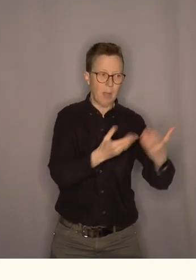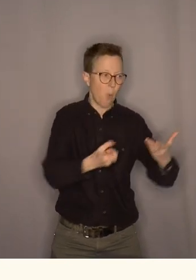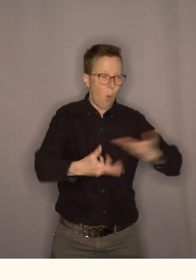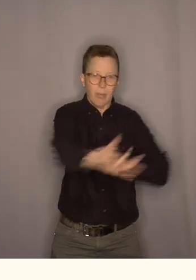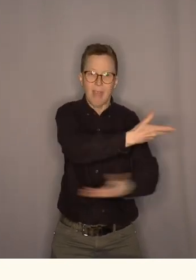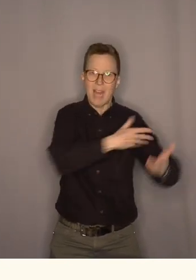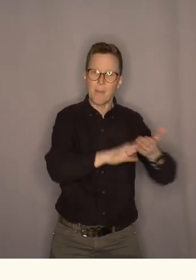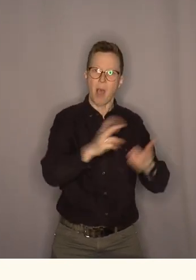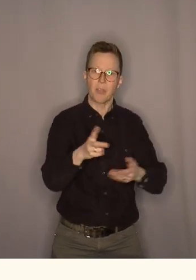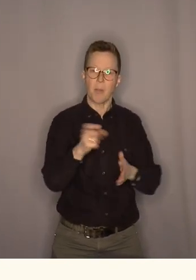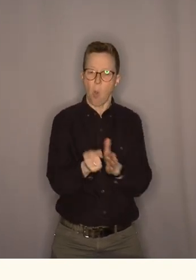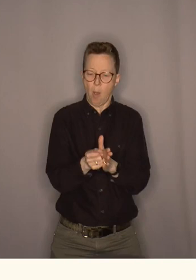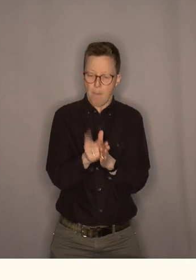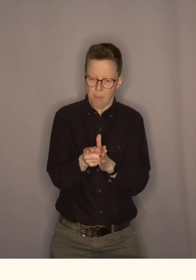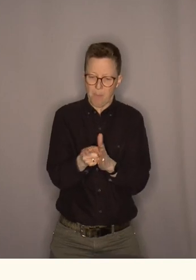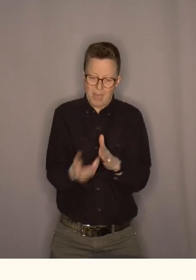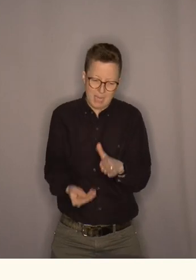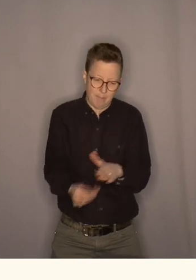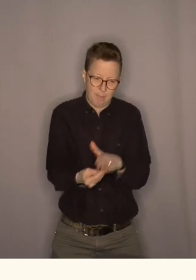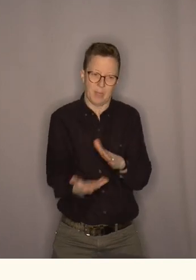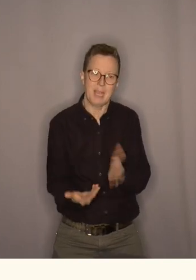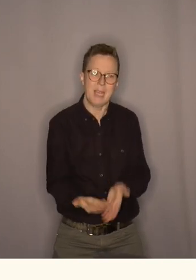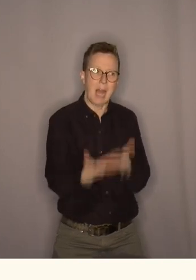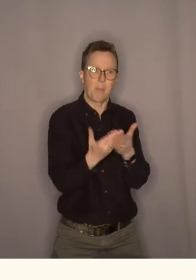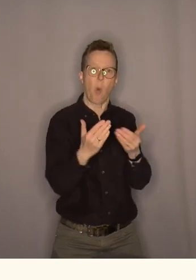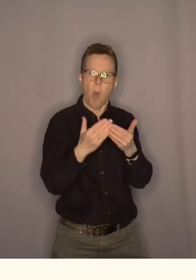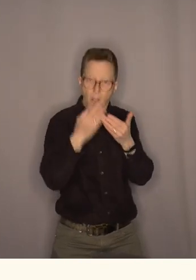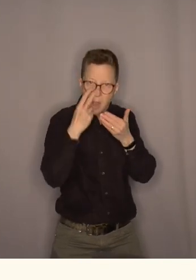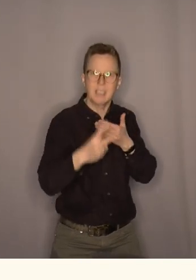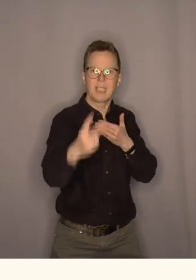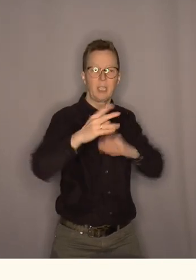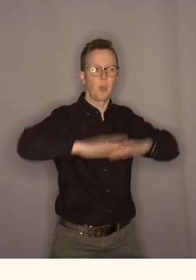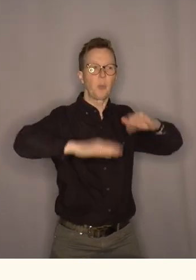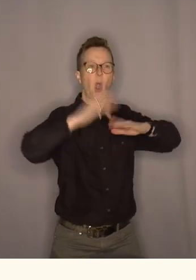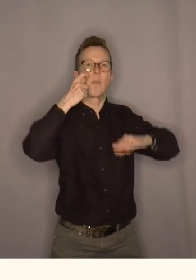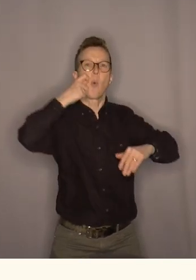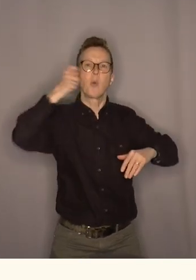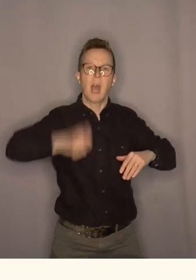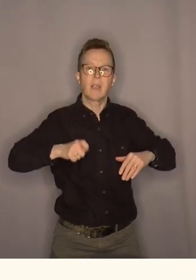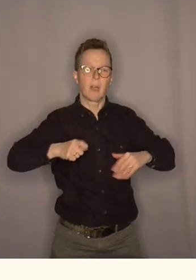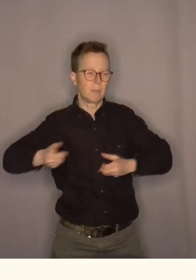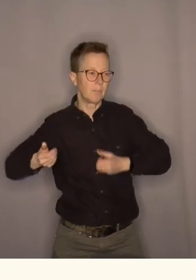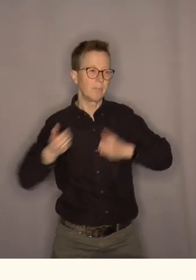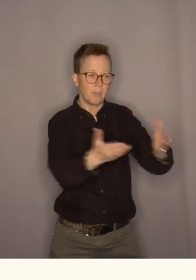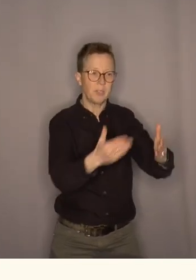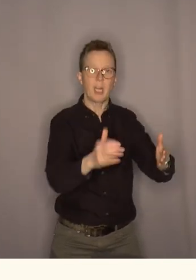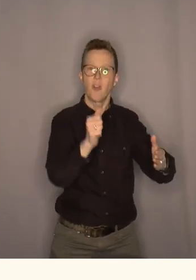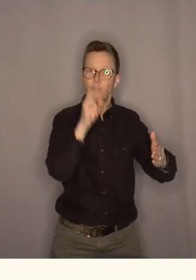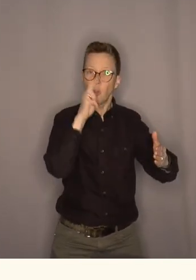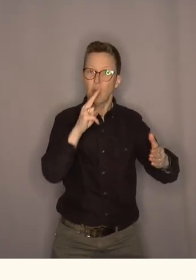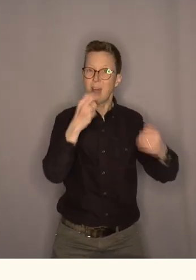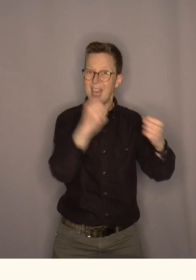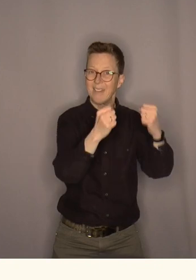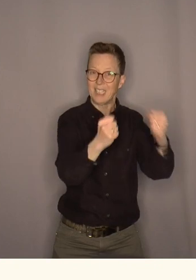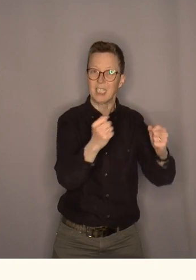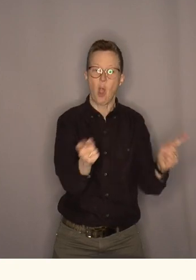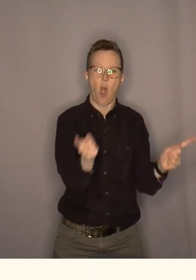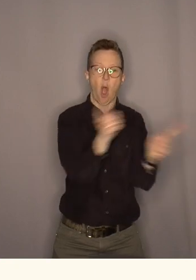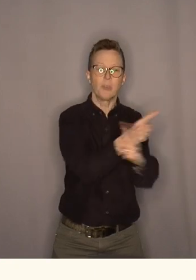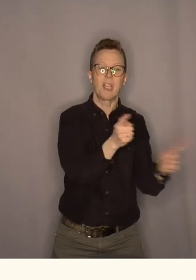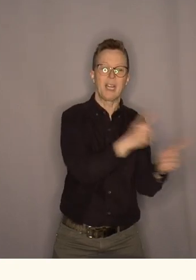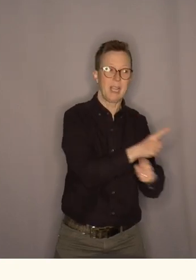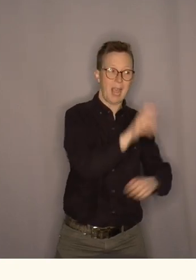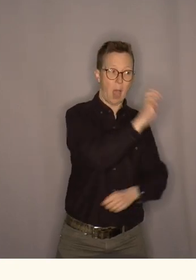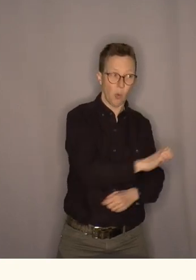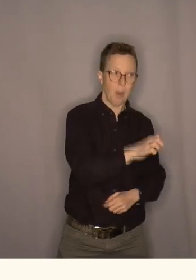den bør gå til umiddelbar hjelp og til langsiktig oppbygging av Ukraina. De må gå til fornybar energi og omstilling i